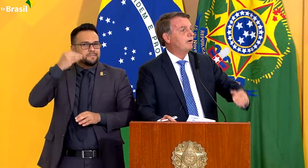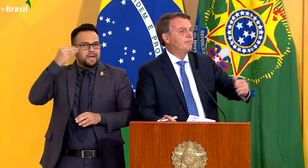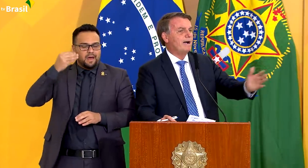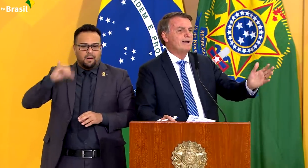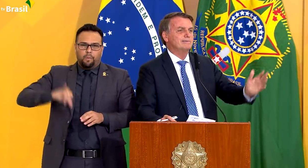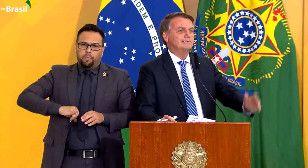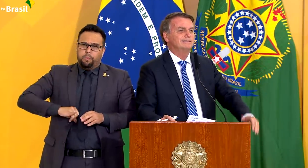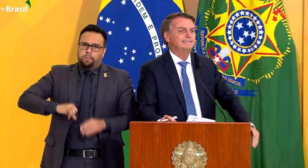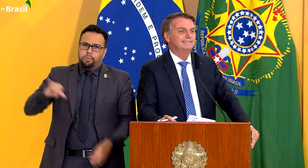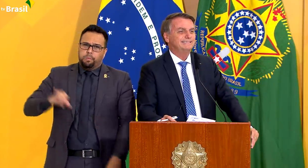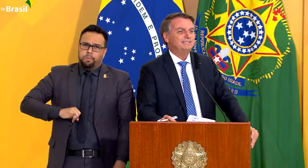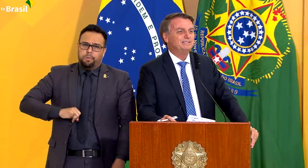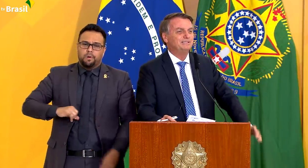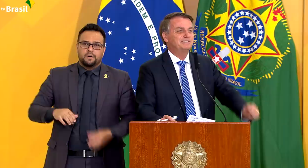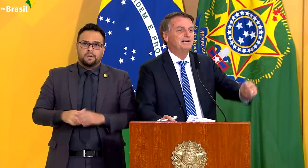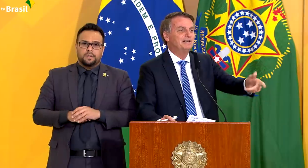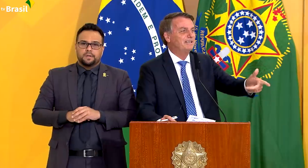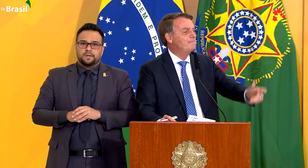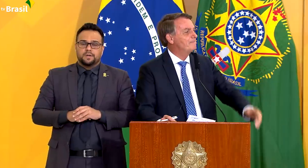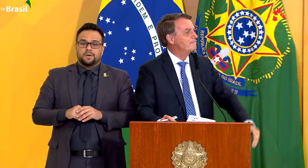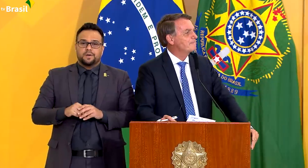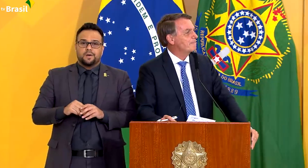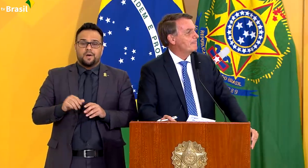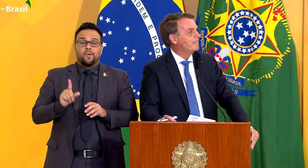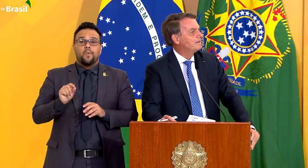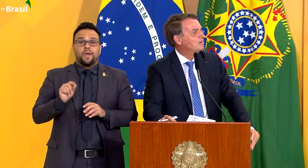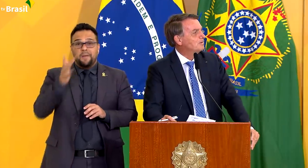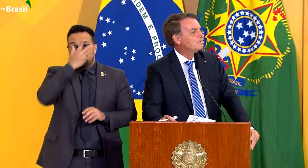calvário de querer